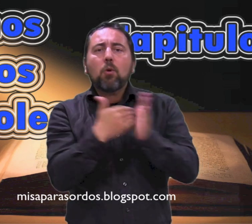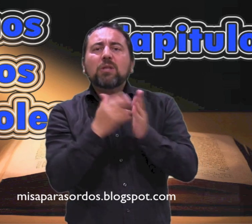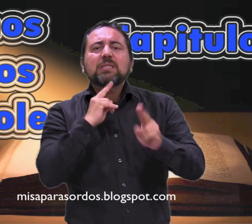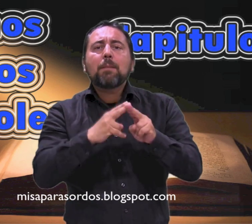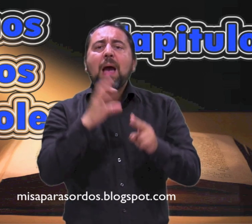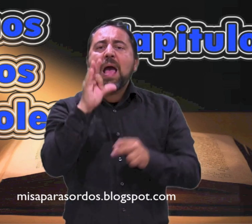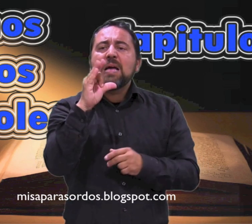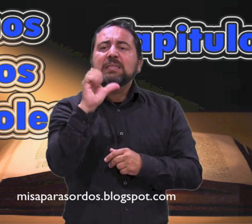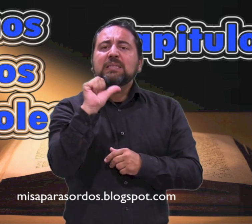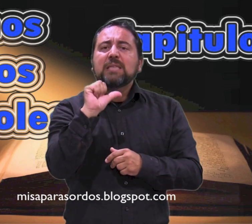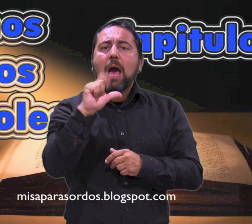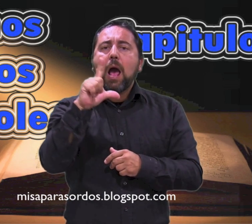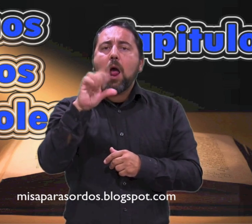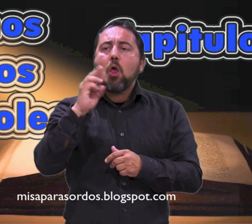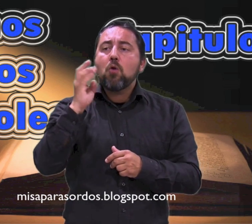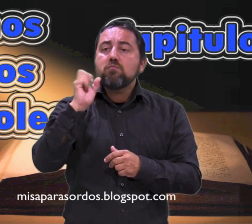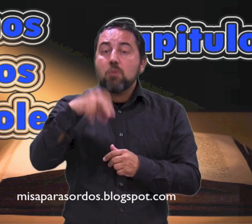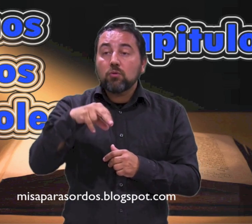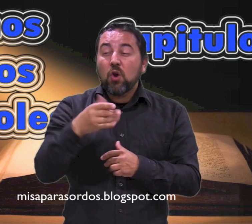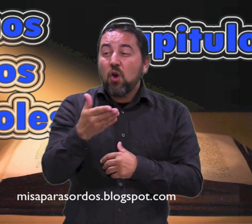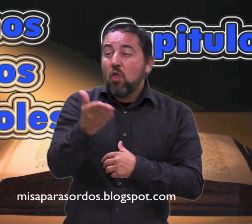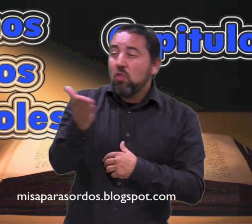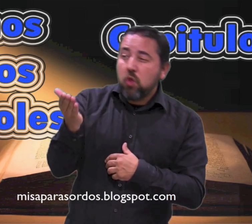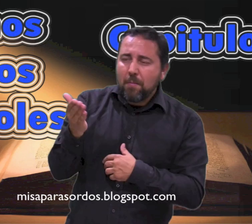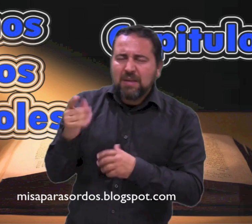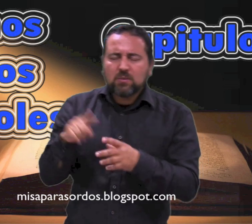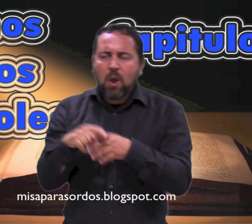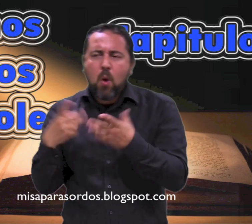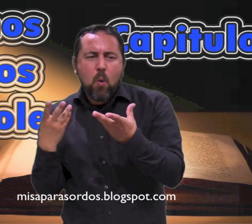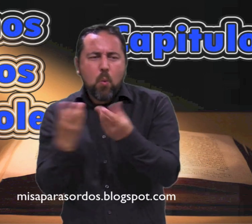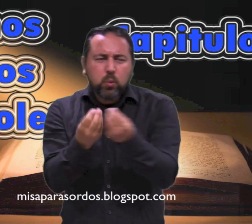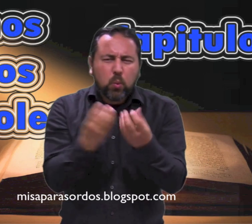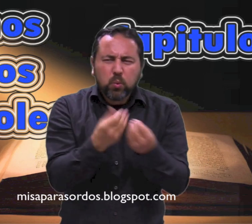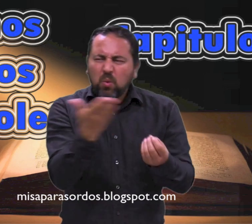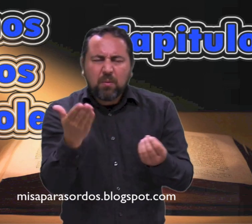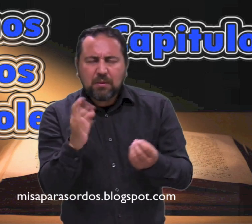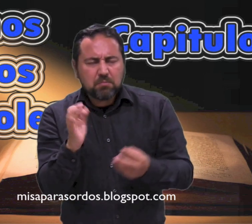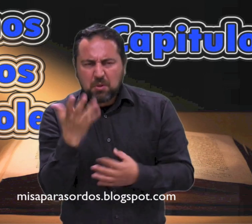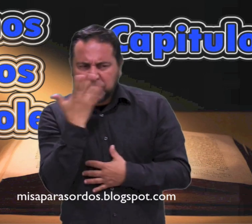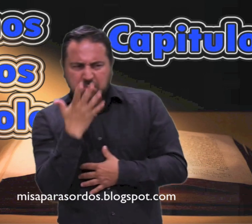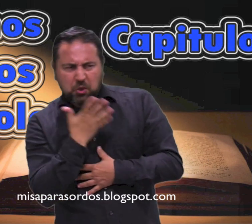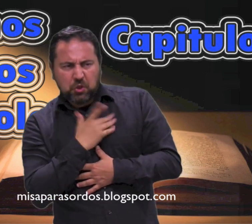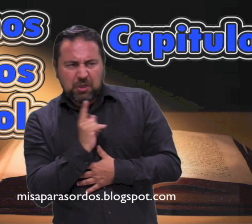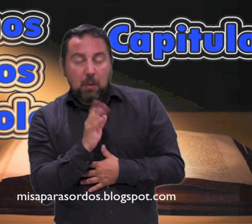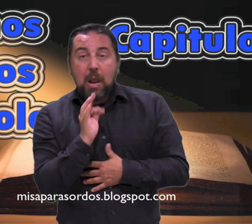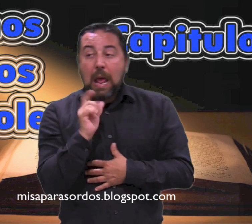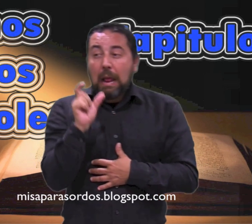pórtico de Salomón. Los demás no se atrevían a